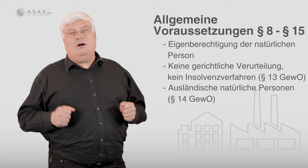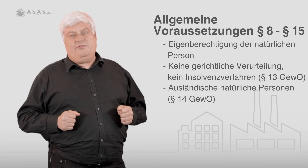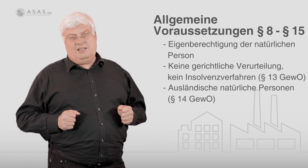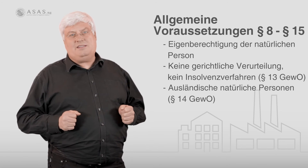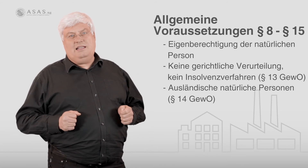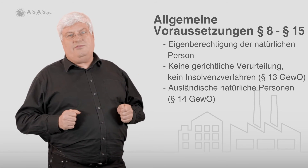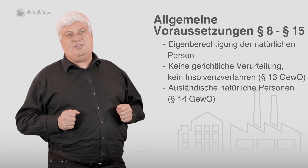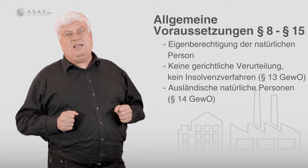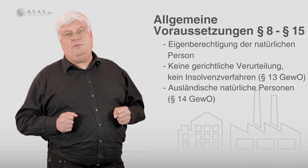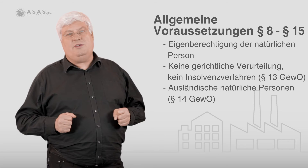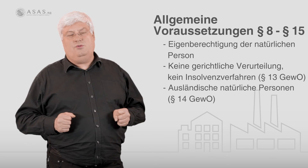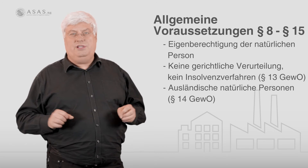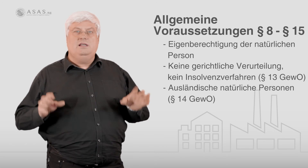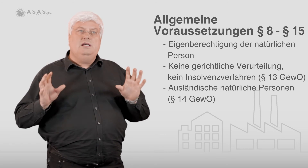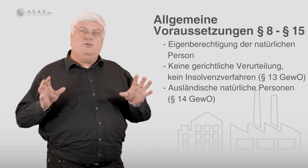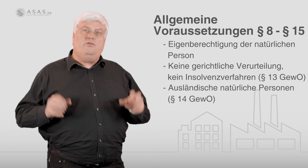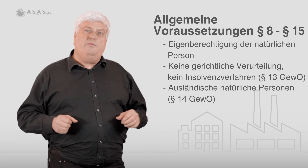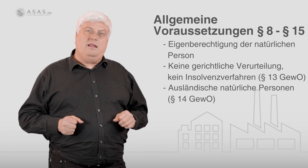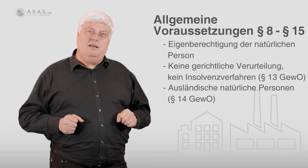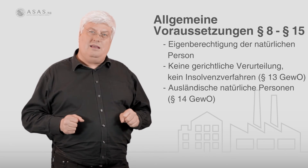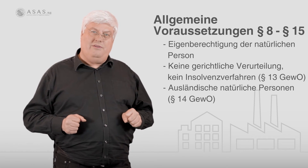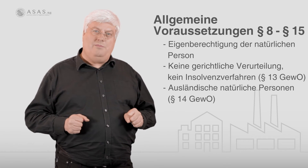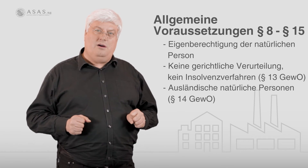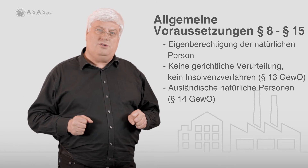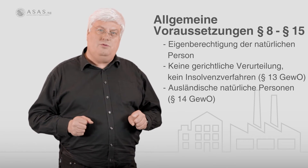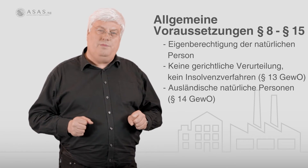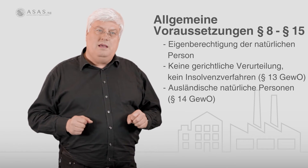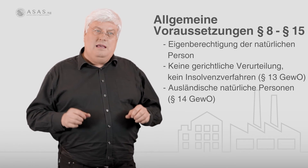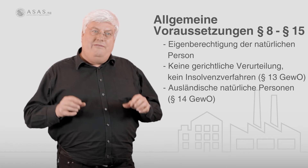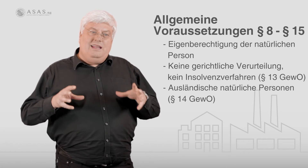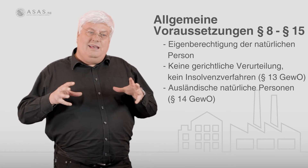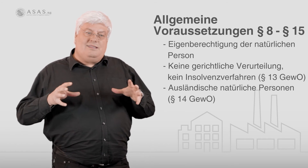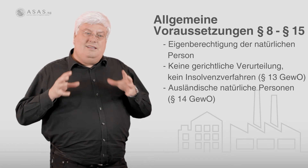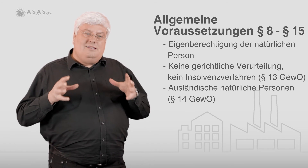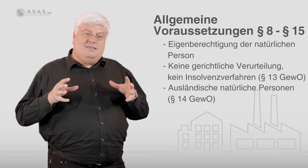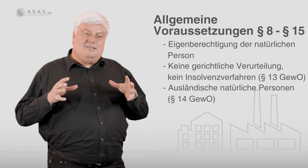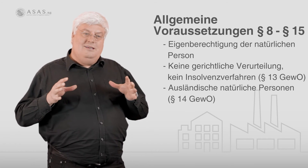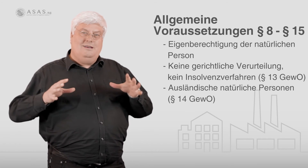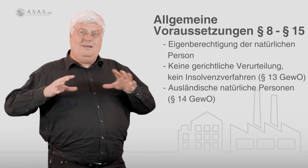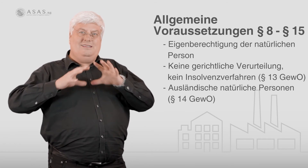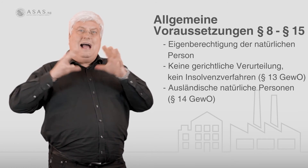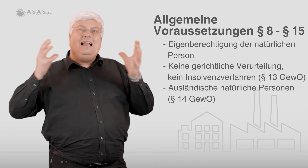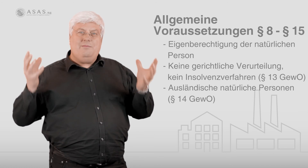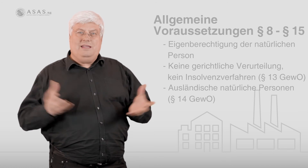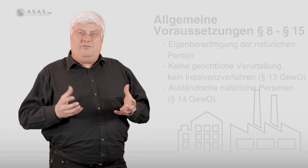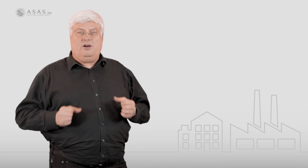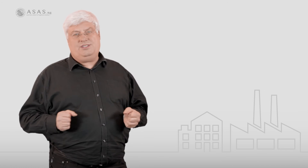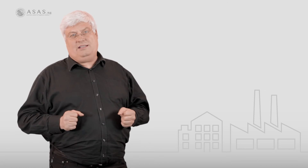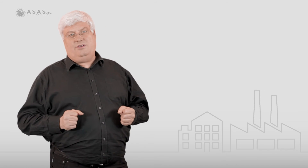Aufenthaltstitel versehene Personen, dürfen ein Gewerbe ausüben. Wenn ich jetzt diese allgemeinen Voraussetzungen